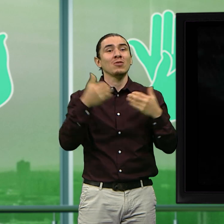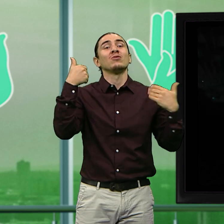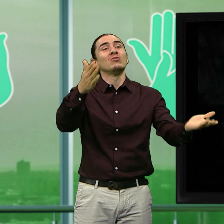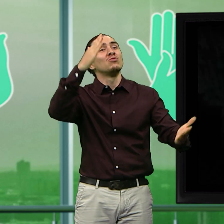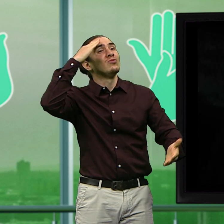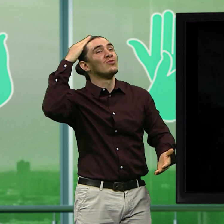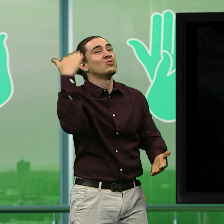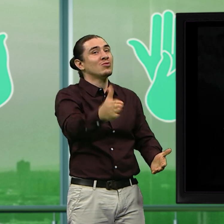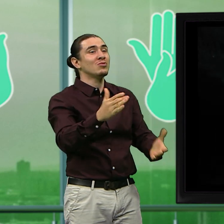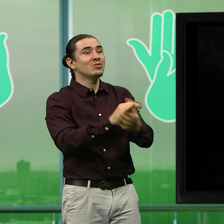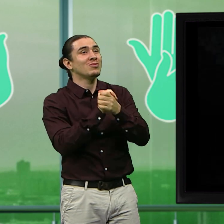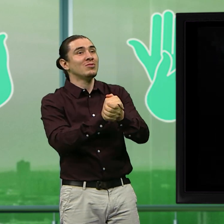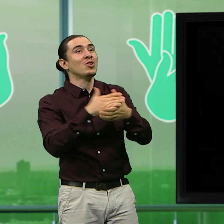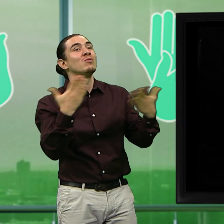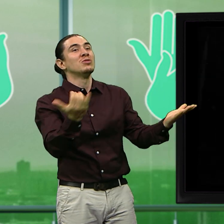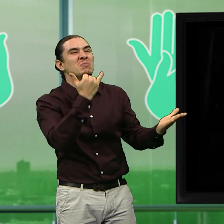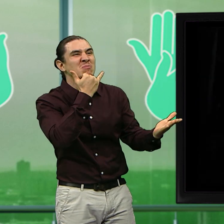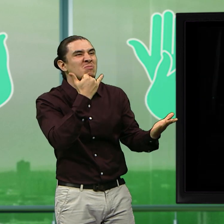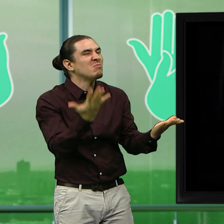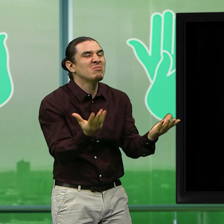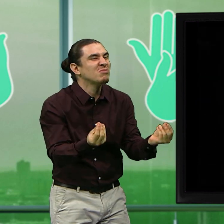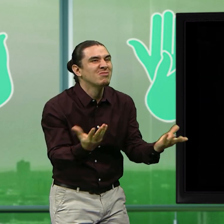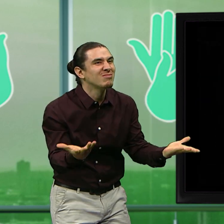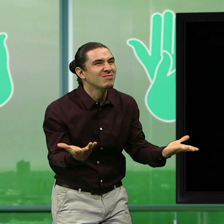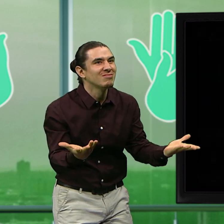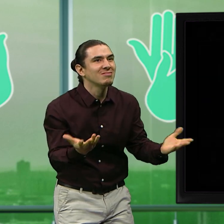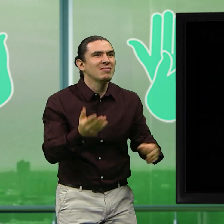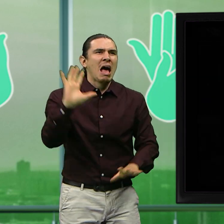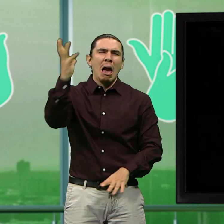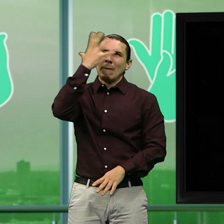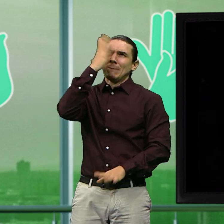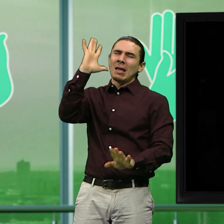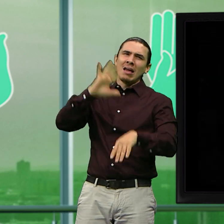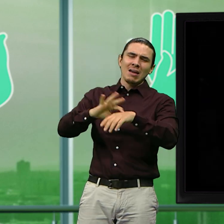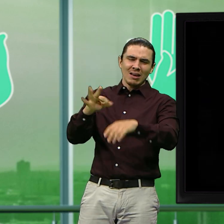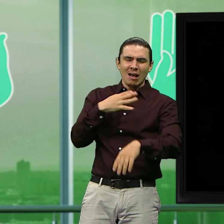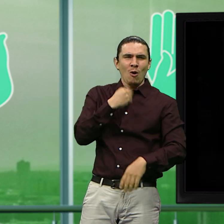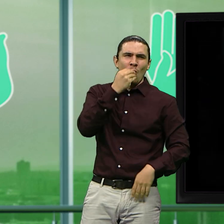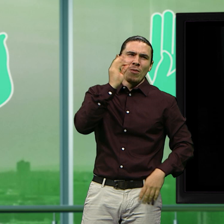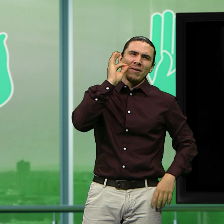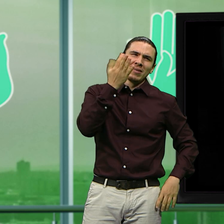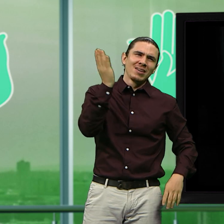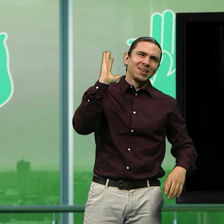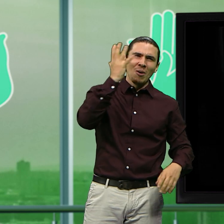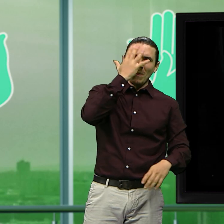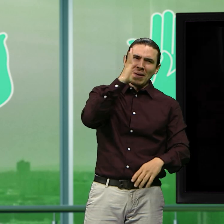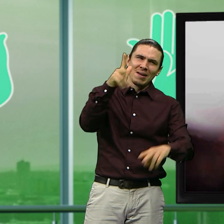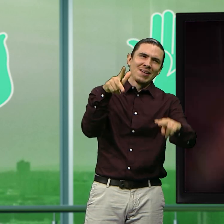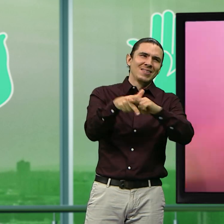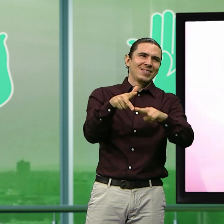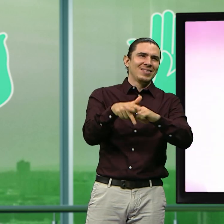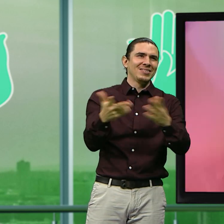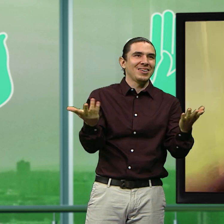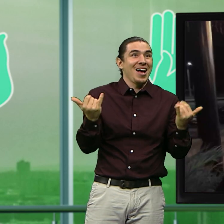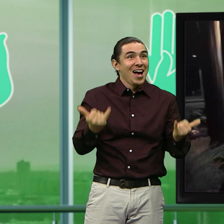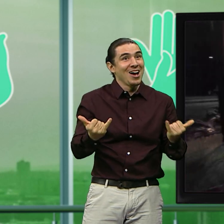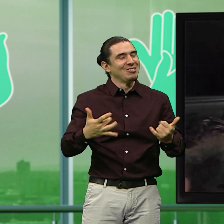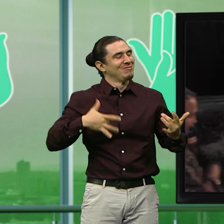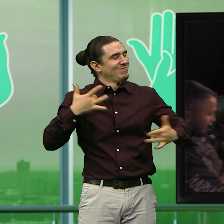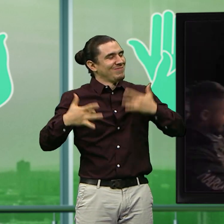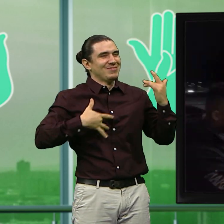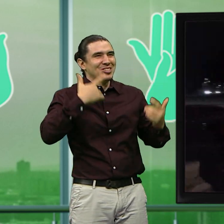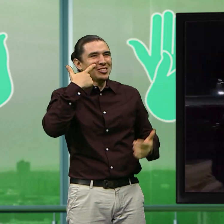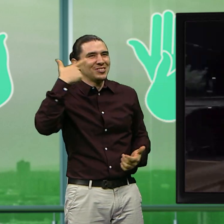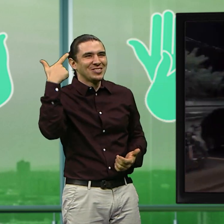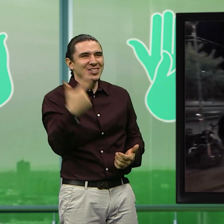pues. ¡Hey muchachos! ¿Cómo estamos pasando? ¡Qué pena, hombre! ¡Hey Luis! ¡Rica, rica la comida! Bueno, estamos pasando